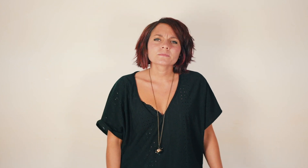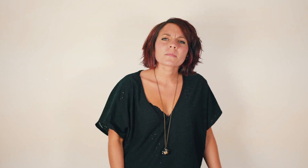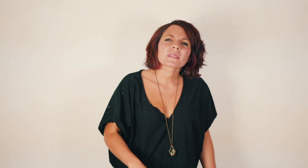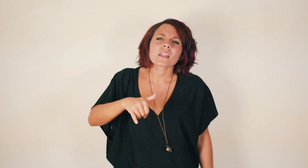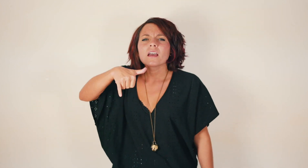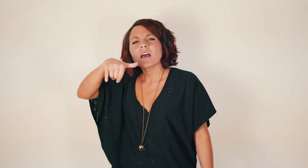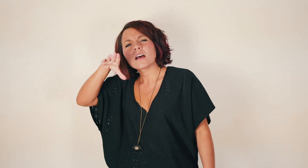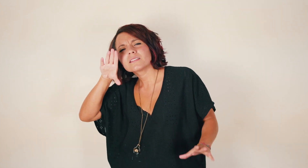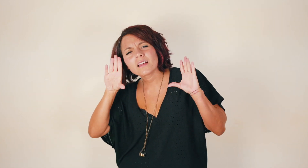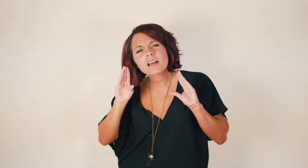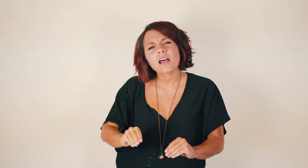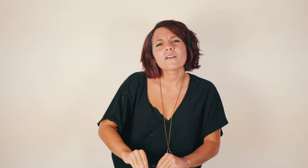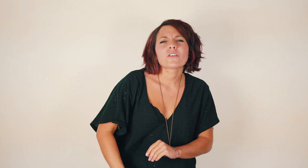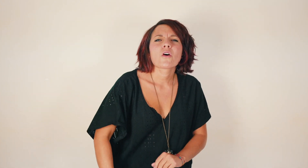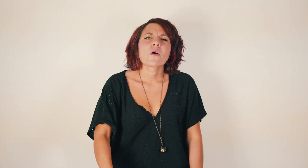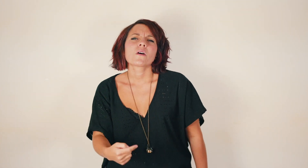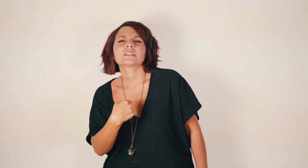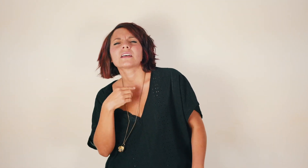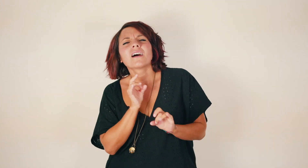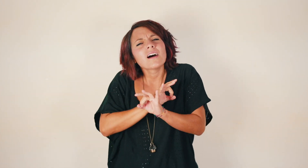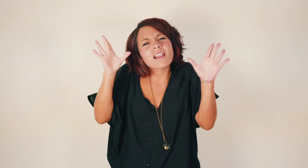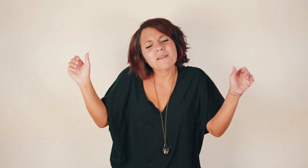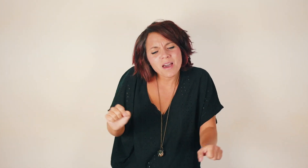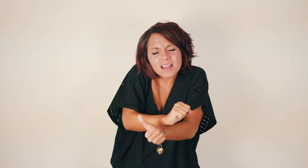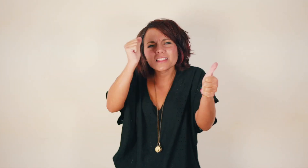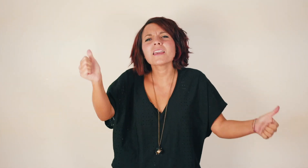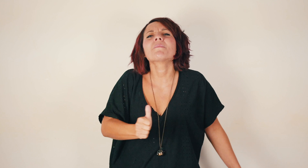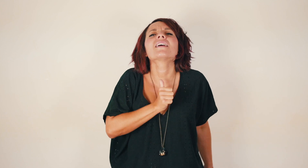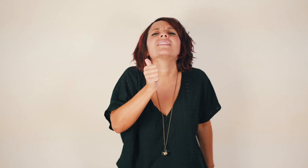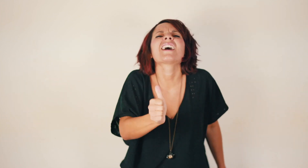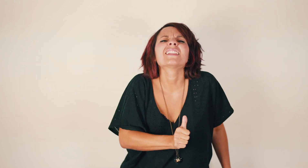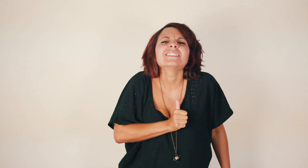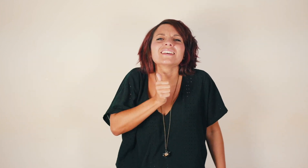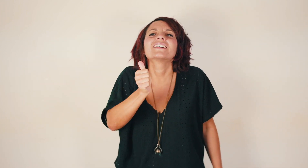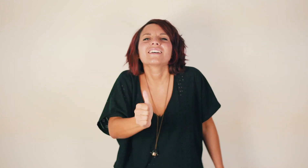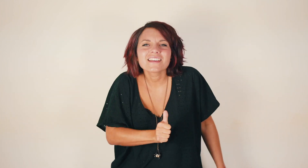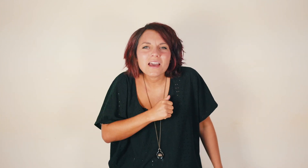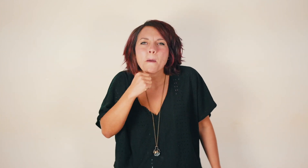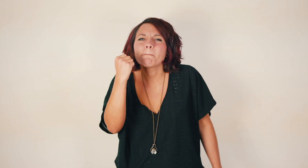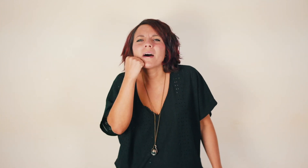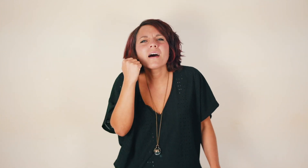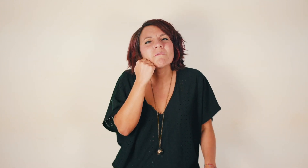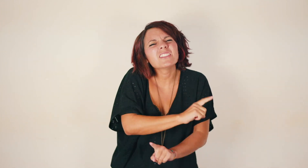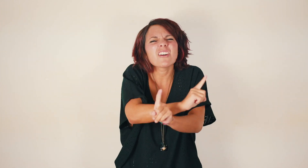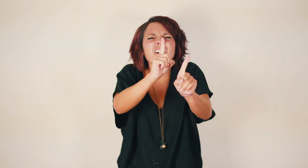Spegnerò il telefono Sarò libera e indipendente Mamma no,